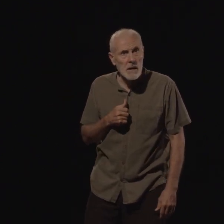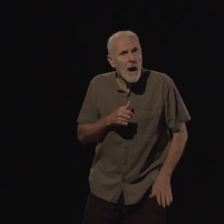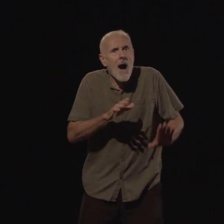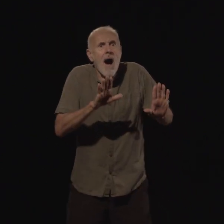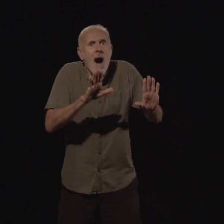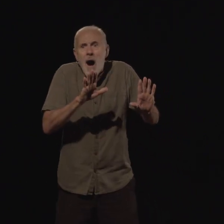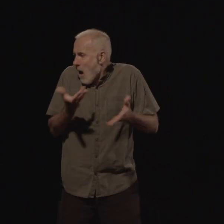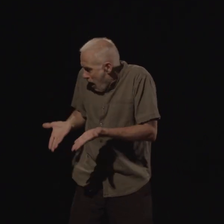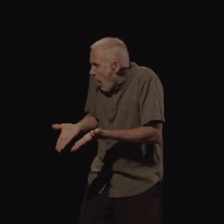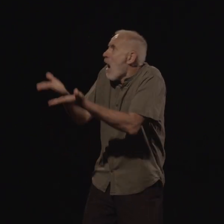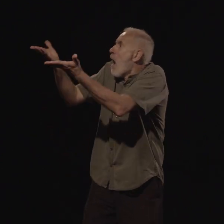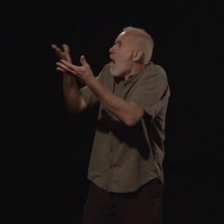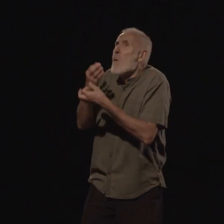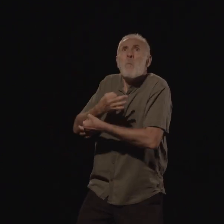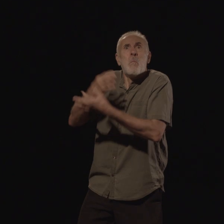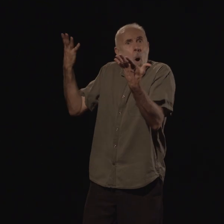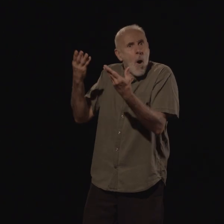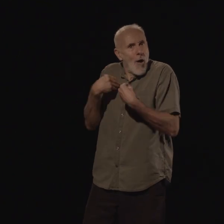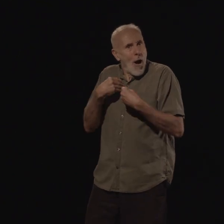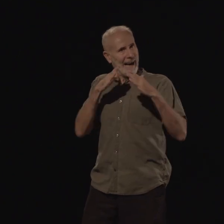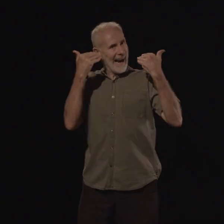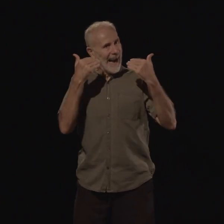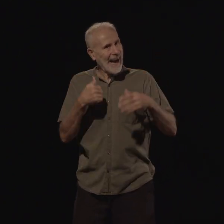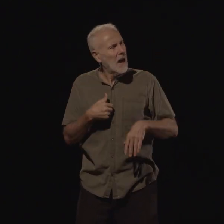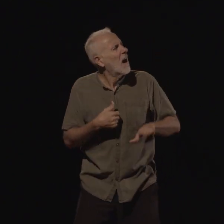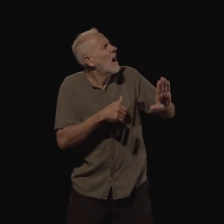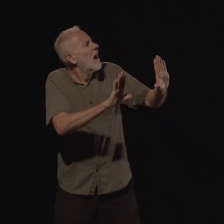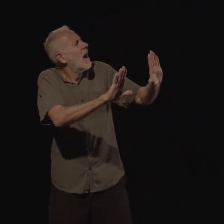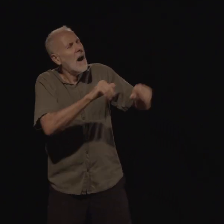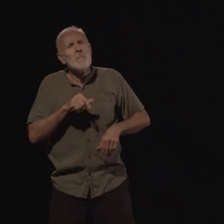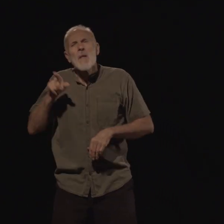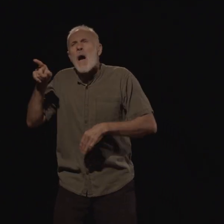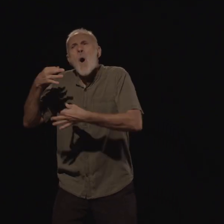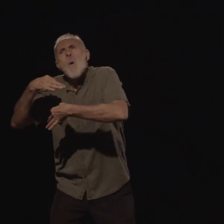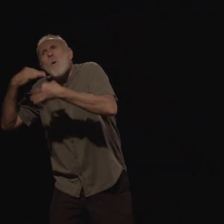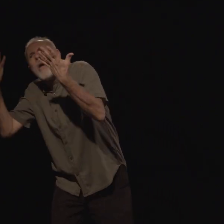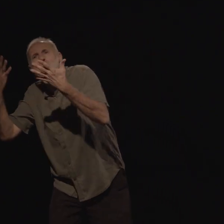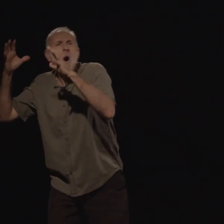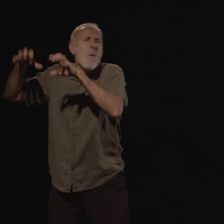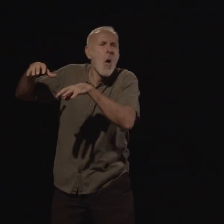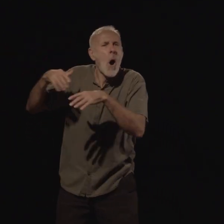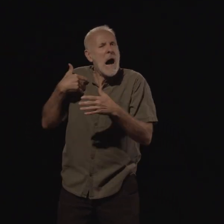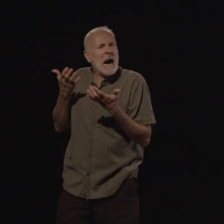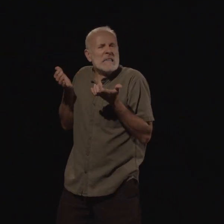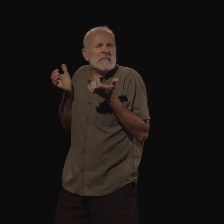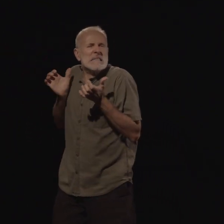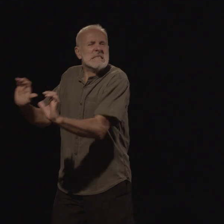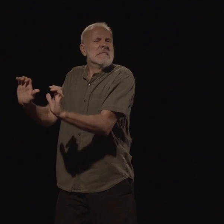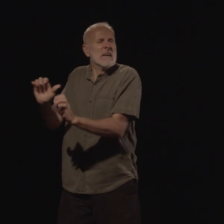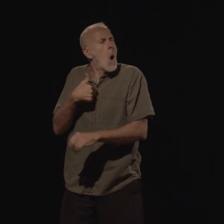gai. Je n'ai dit l'homme rien contre le beau temps. Je n'ai rien contre le temps en général. Je ne veux pas savoir comment